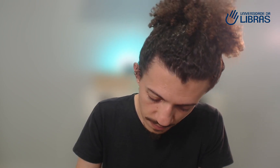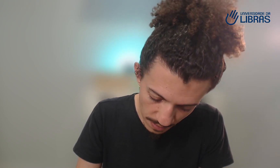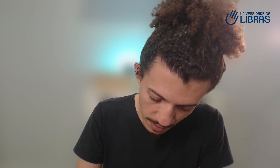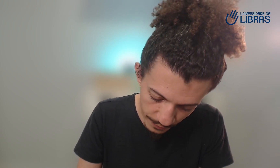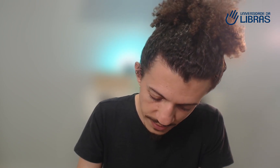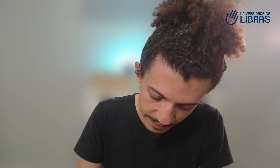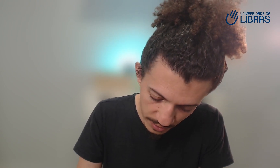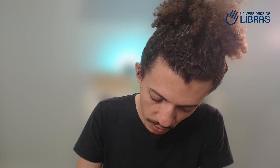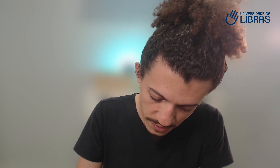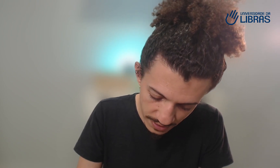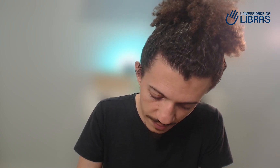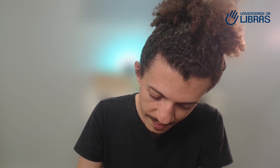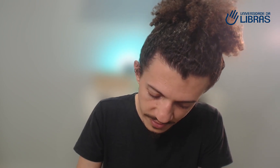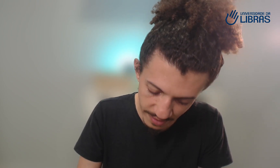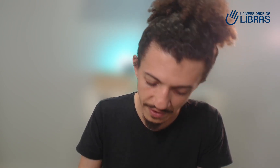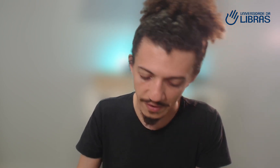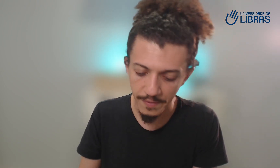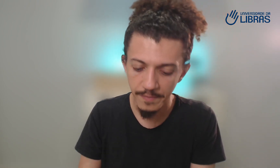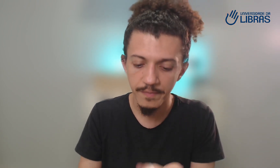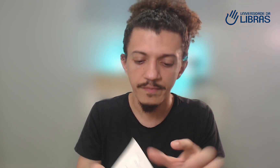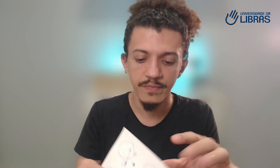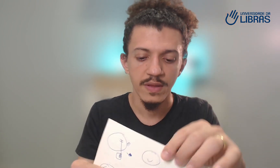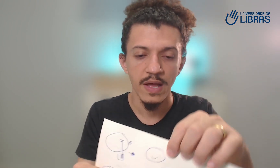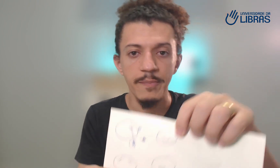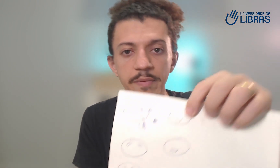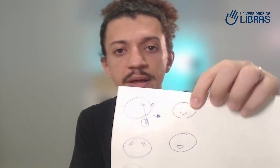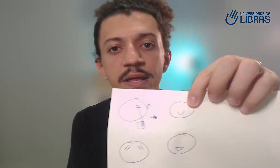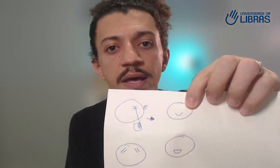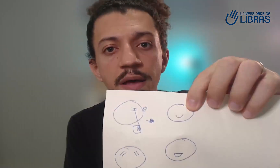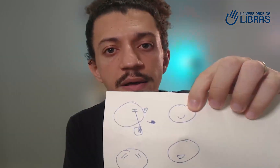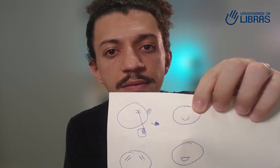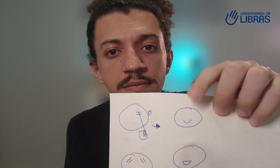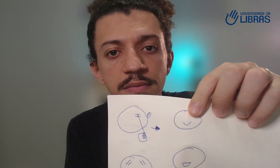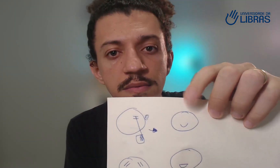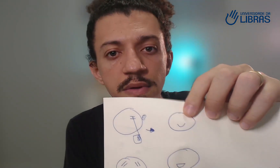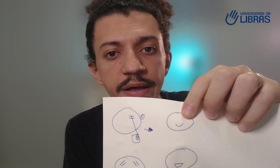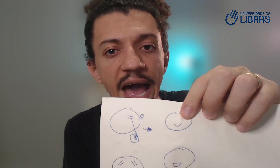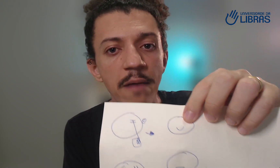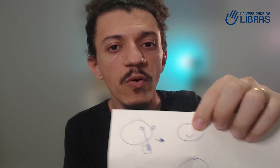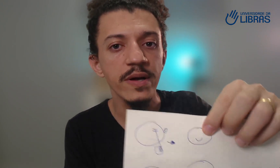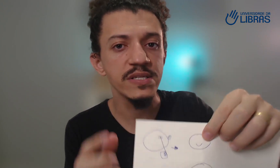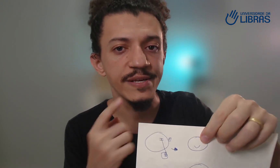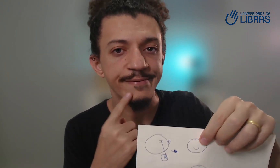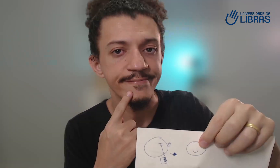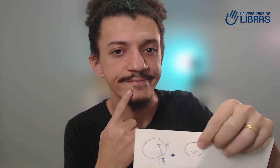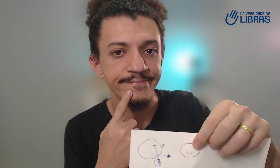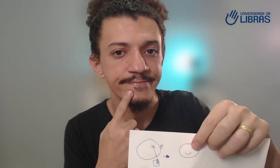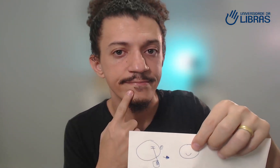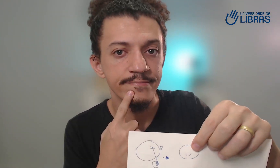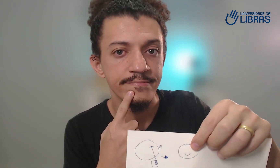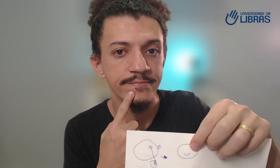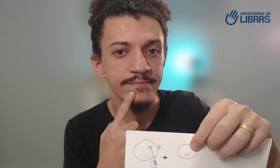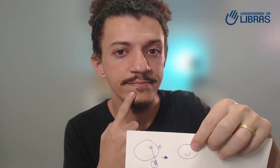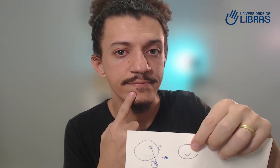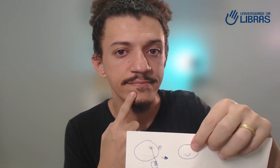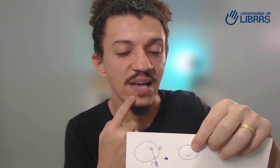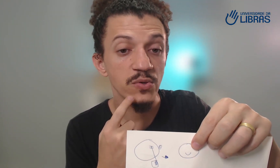Então eu vou escrever duas aqui para você ver. A primeira aqui é a boca assim. É um